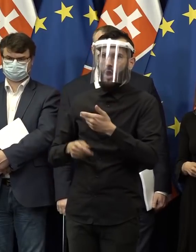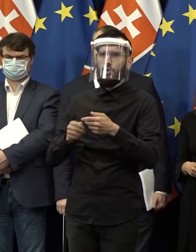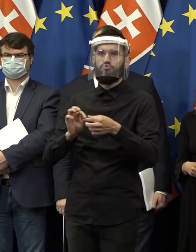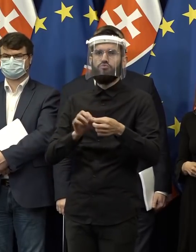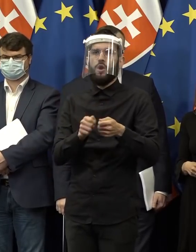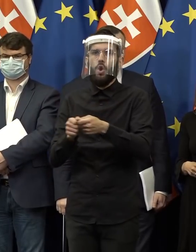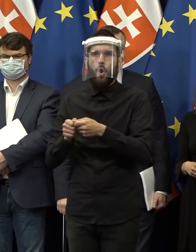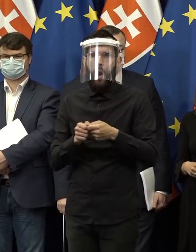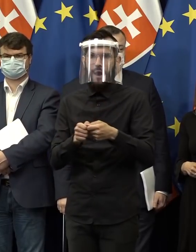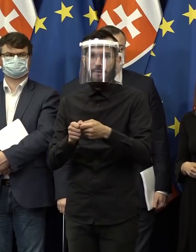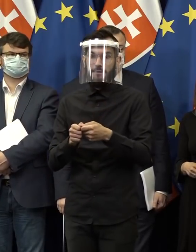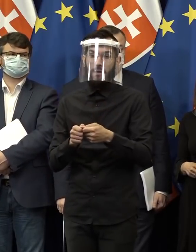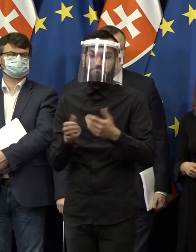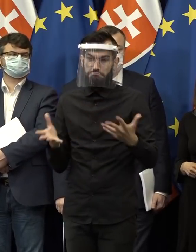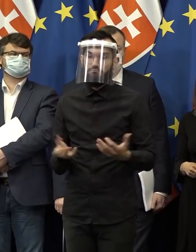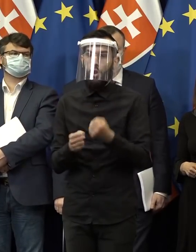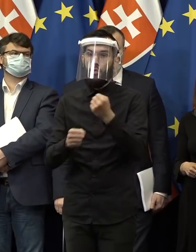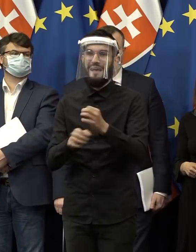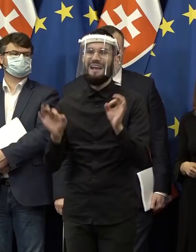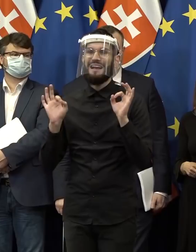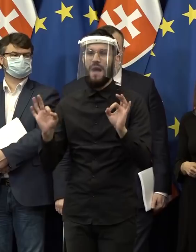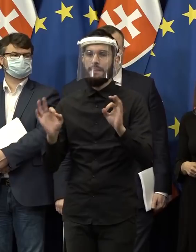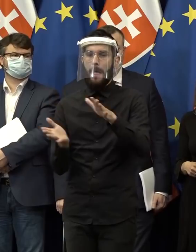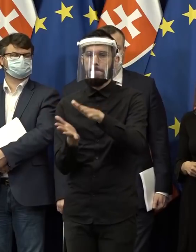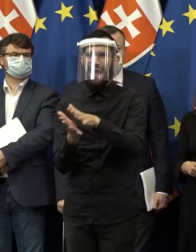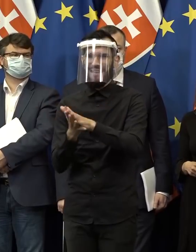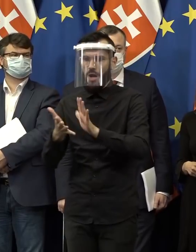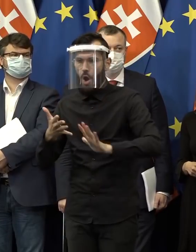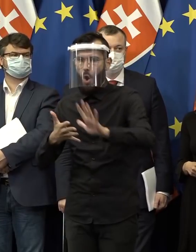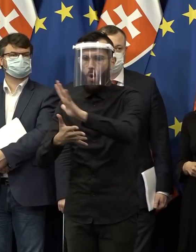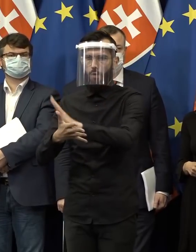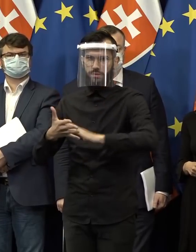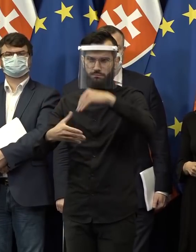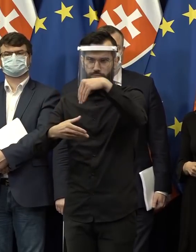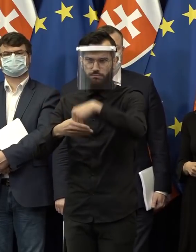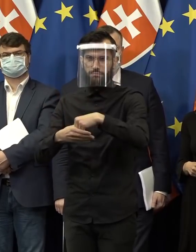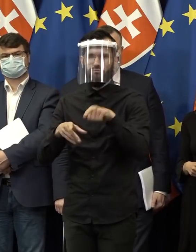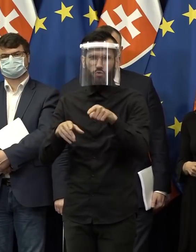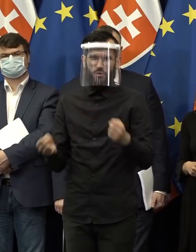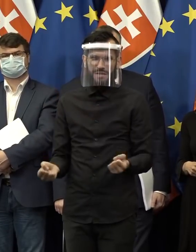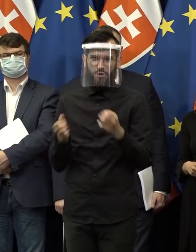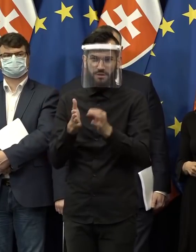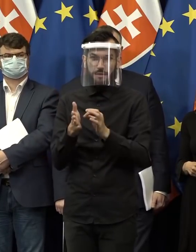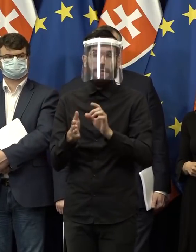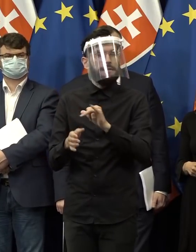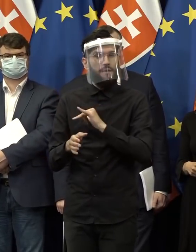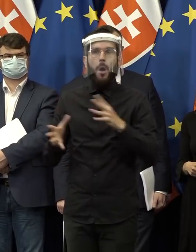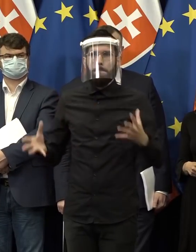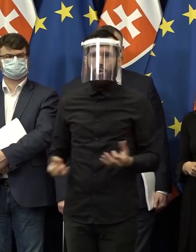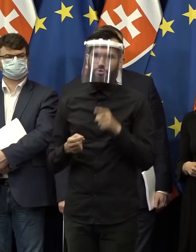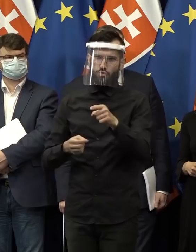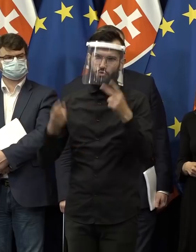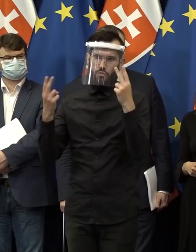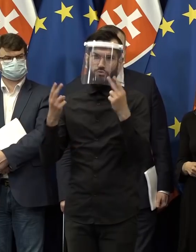že sme takto kvalitný dokument v takto čažkej dobe boli schopní dať dokopy.